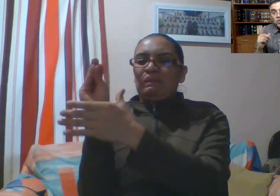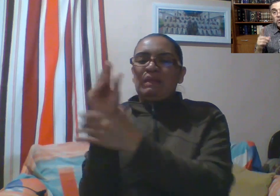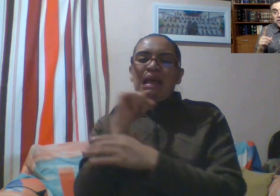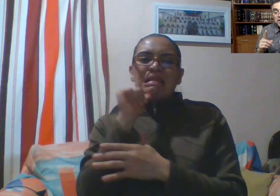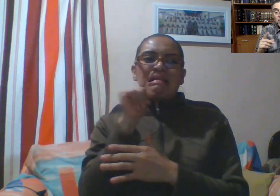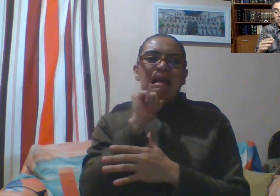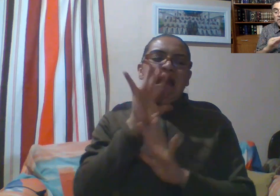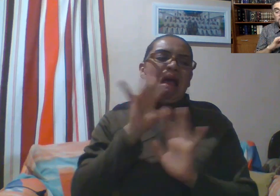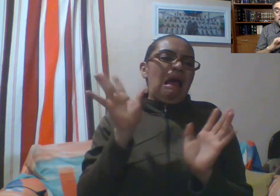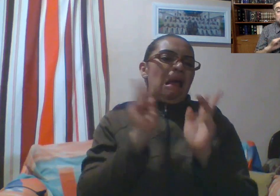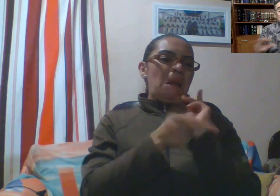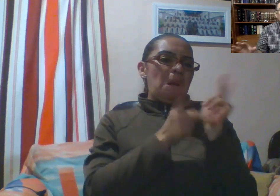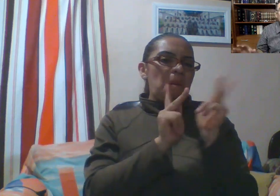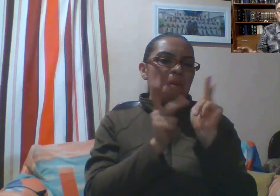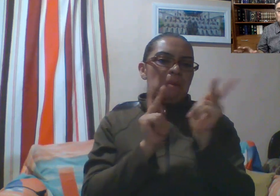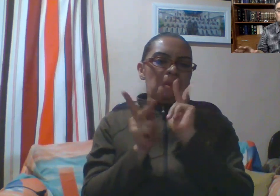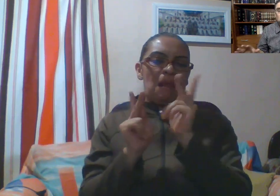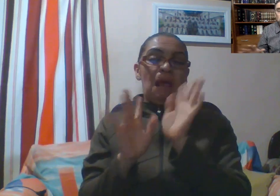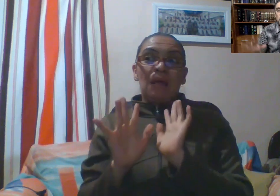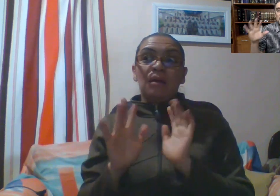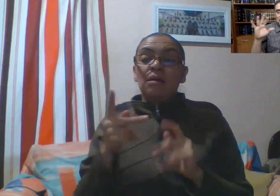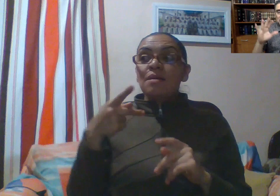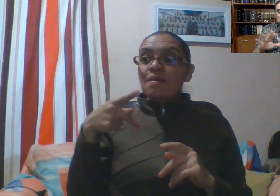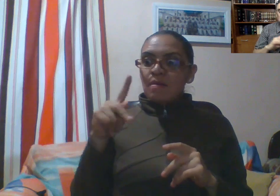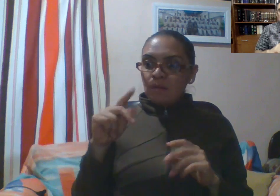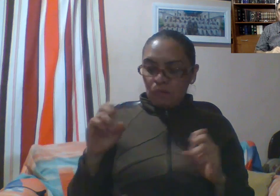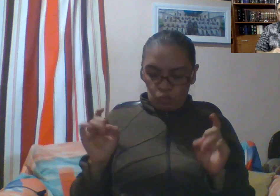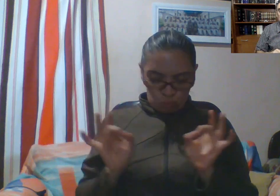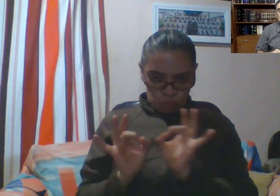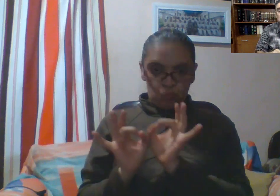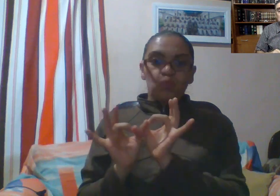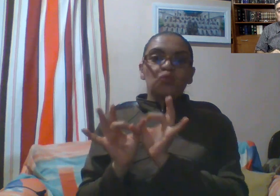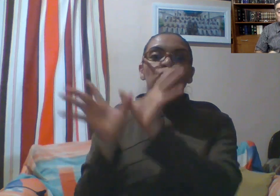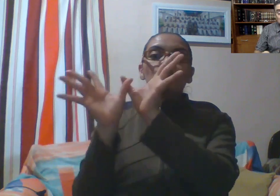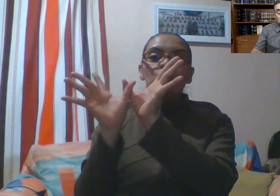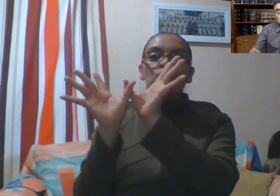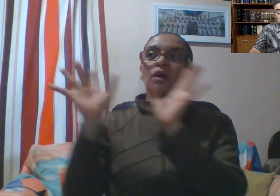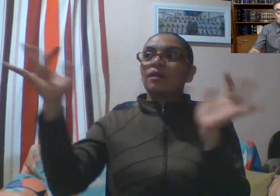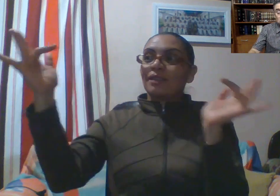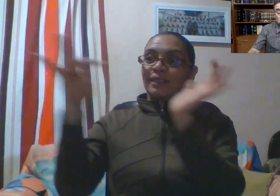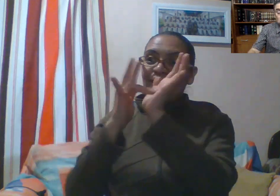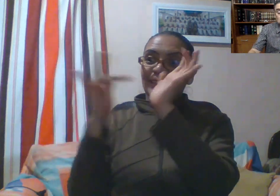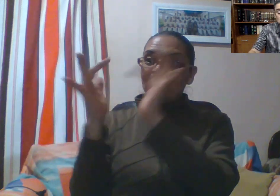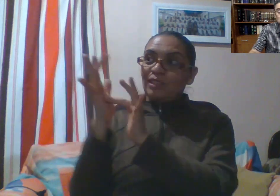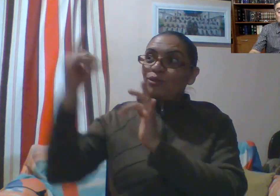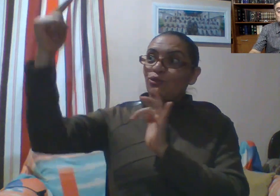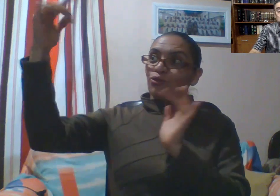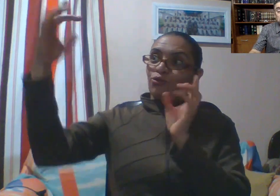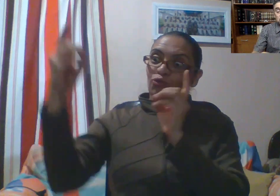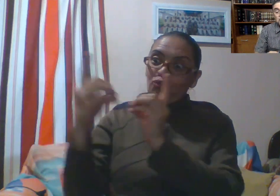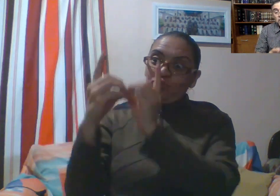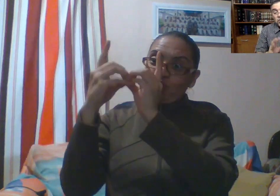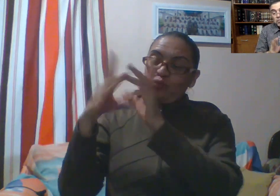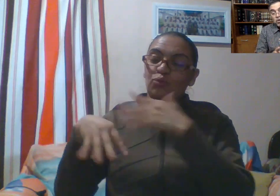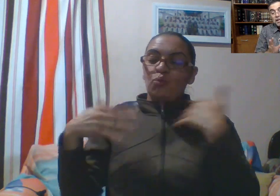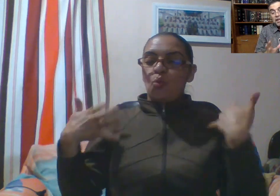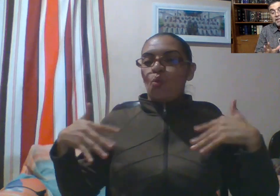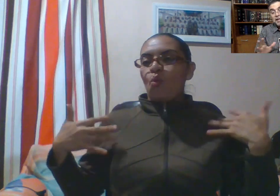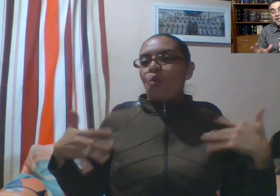con el Señor definitivamente transformó esta parte de su vida. Estudiemos el caso. Miren, ayer aprendimos que no importa qué tan alta